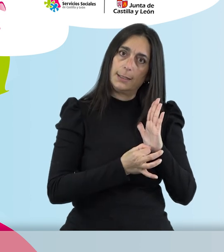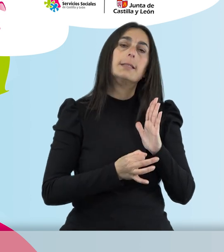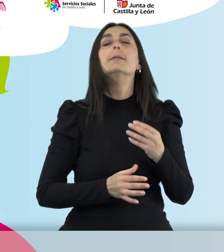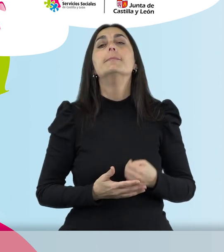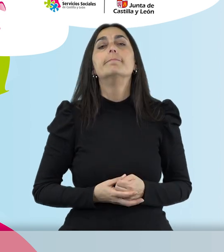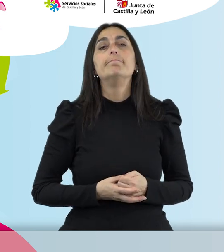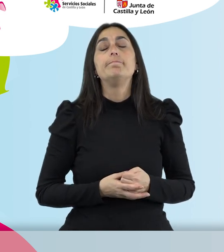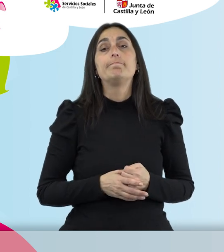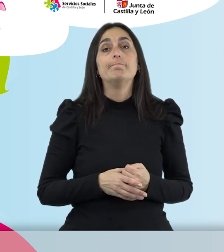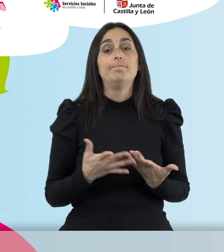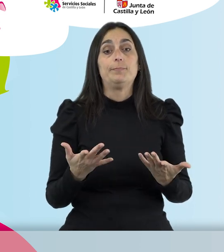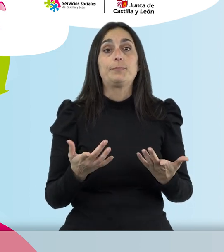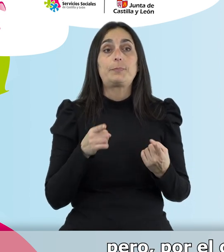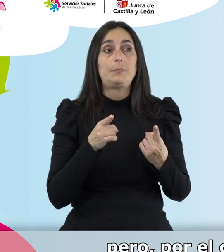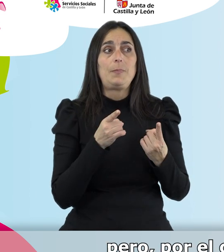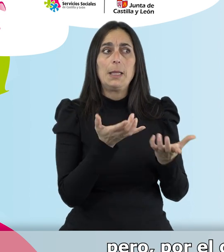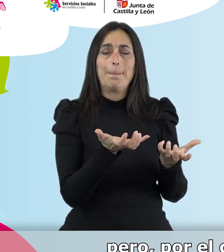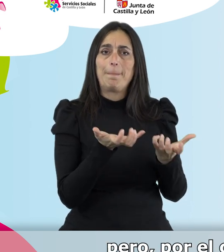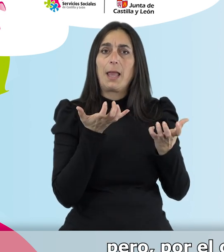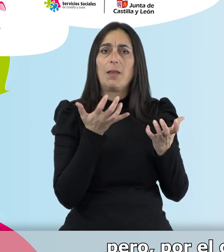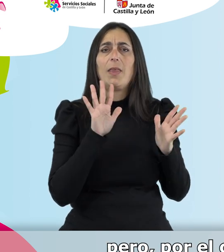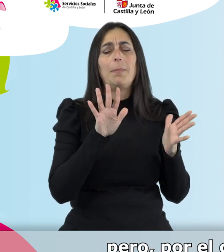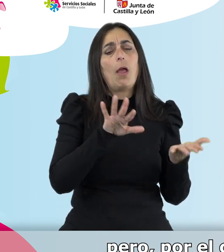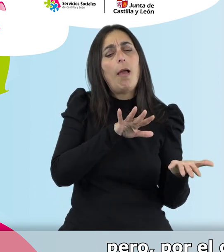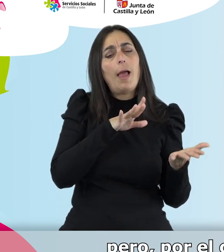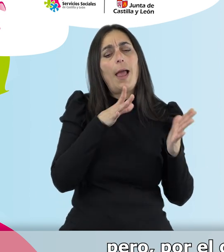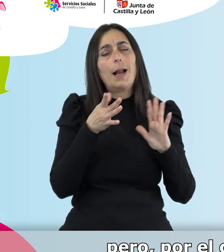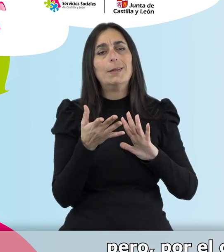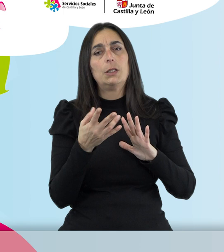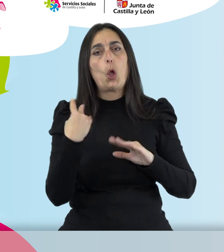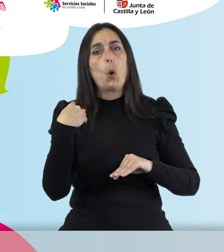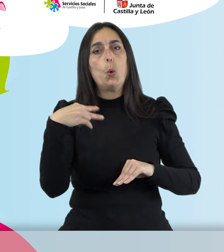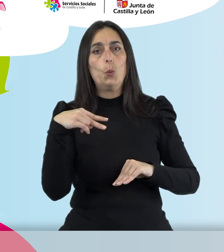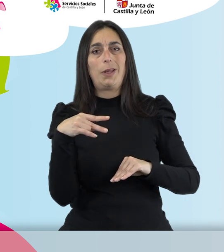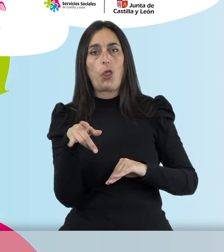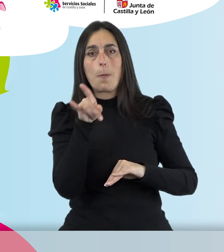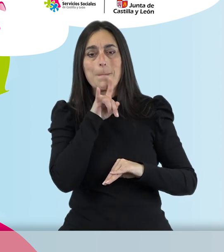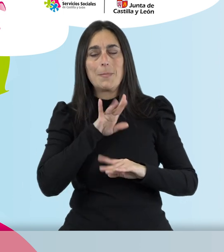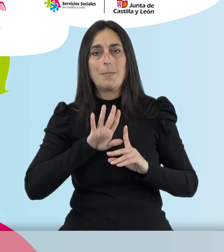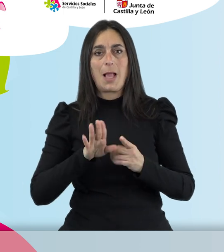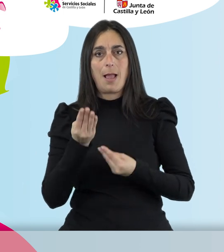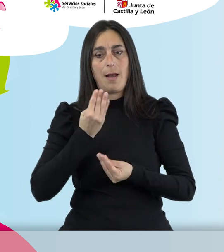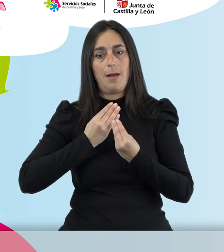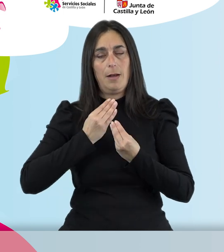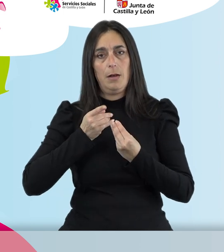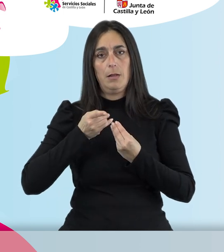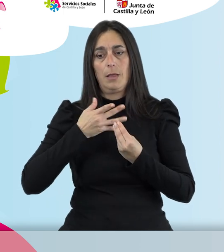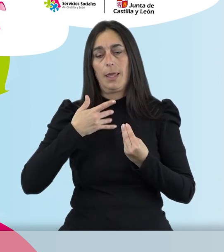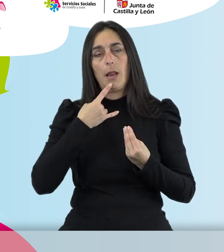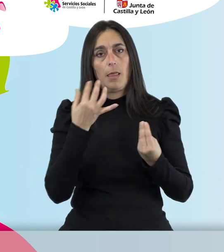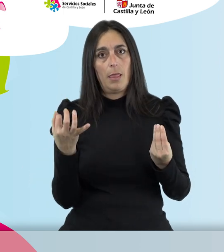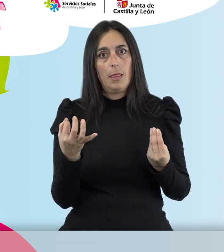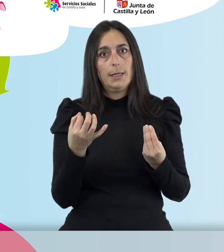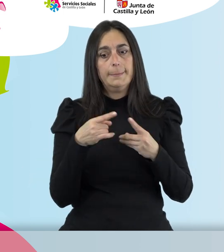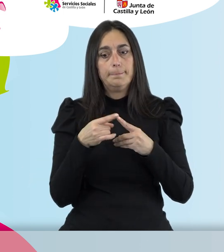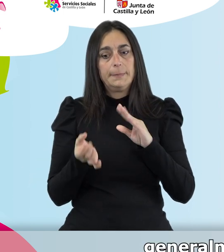Por el contrario, esos serían los beneficios, pero por el contrario tendríamos la malnutrición. La malnutrición se va a producir